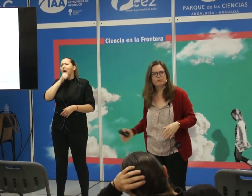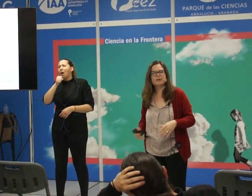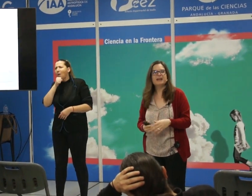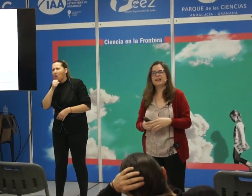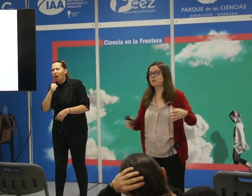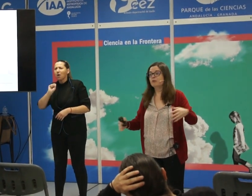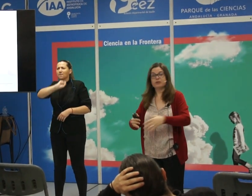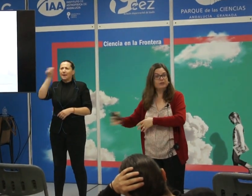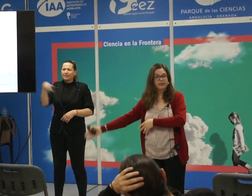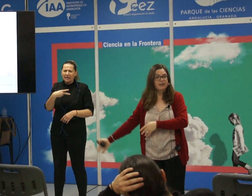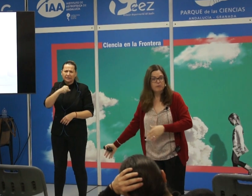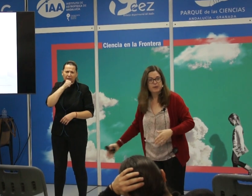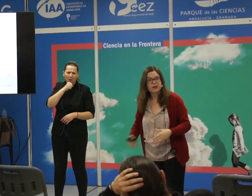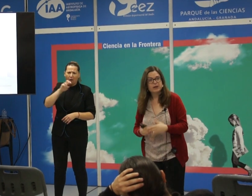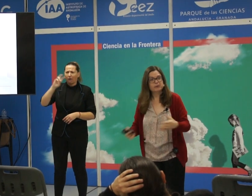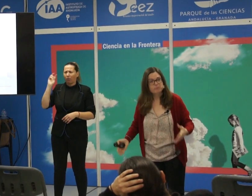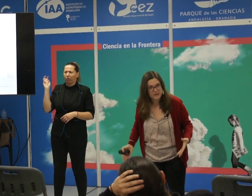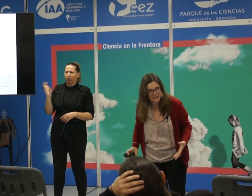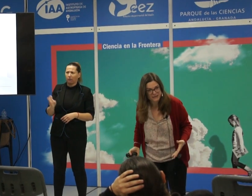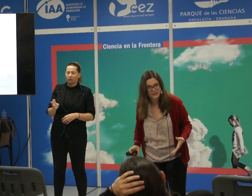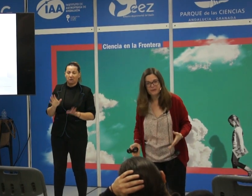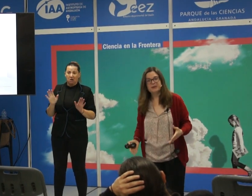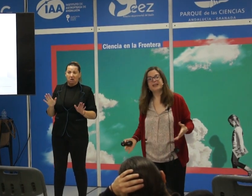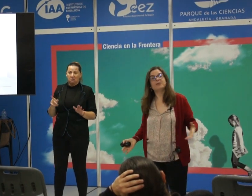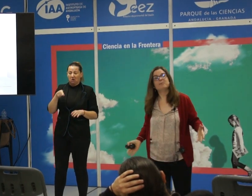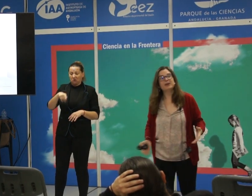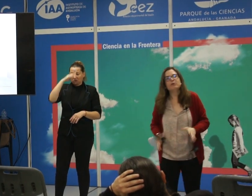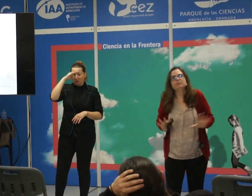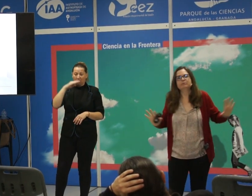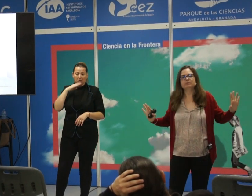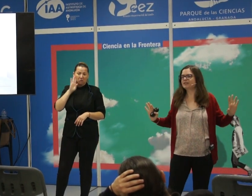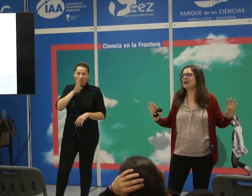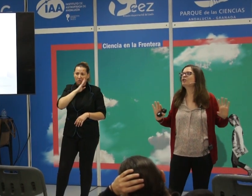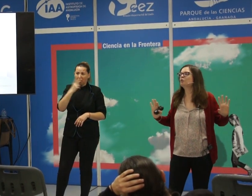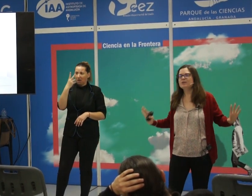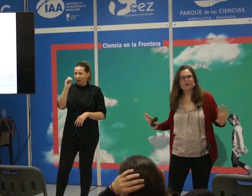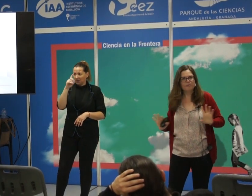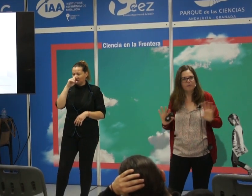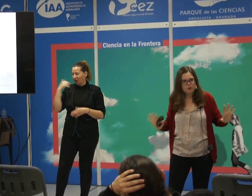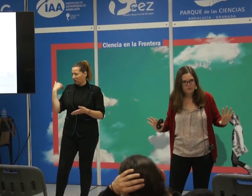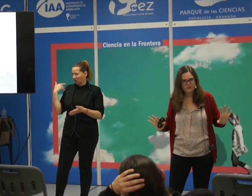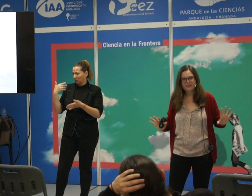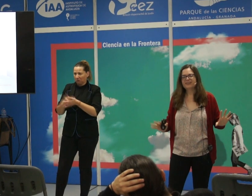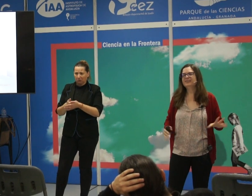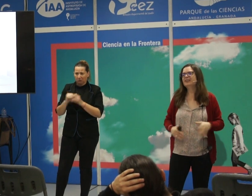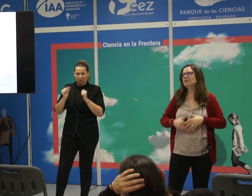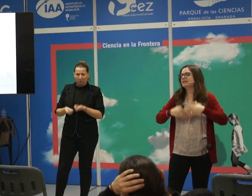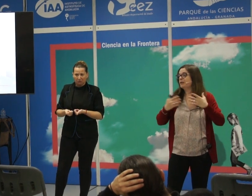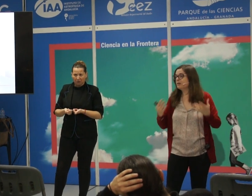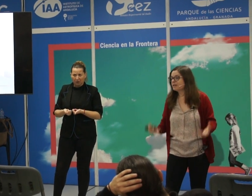mis tatarabuelos lo hacían y a lo mejor eso lo empezaron a hacer tus padres hace 20 años, pero se ha asumido como propio.